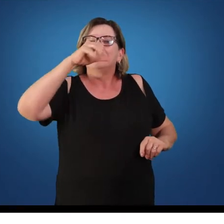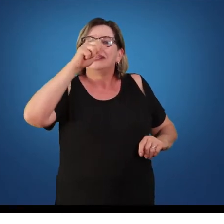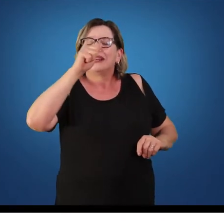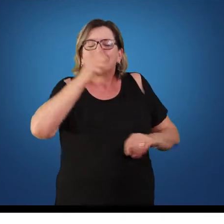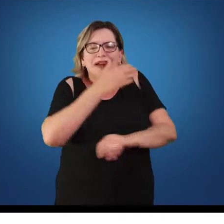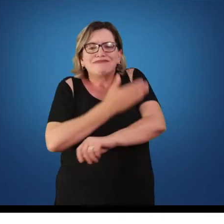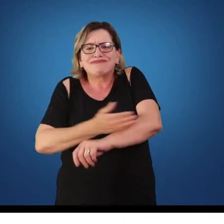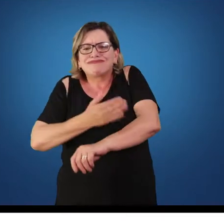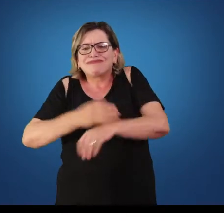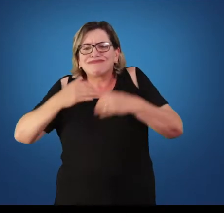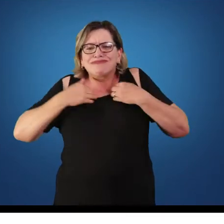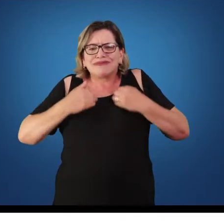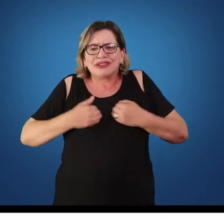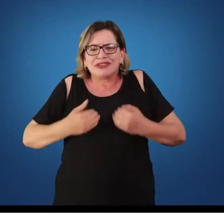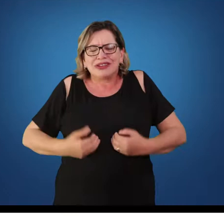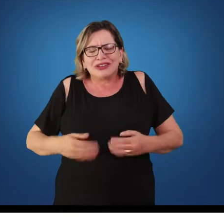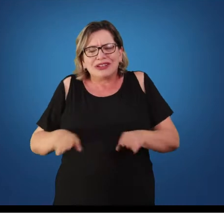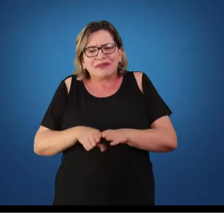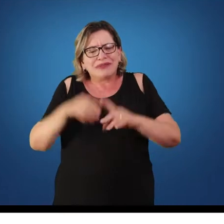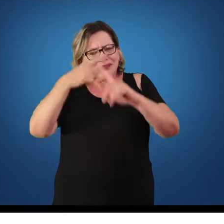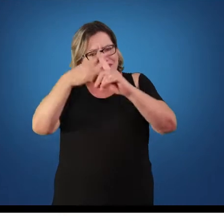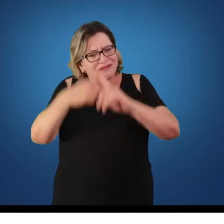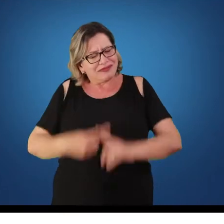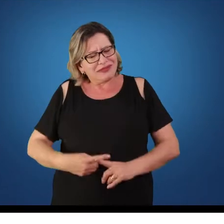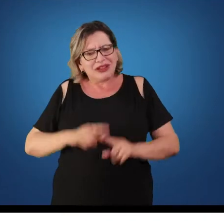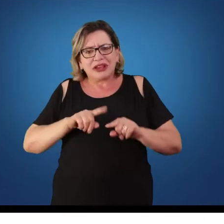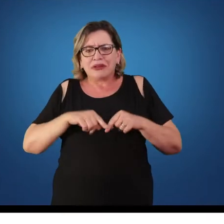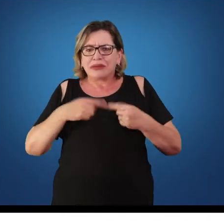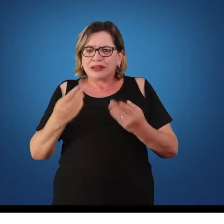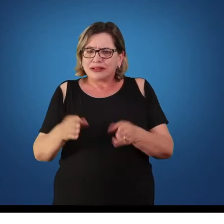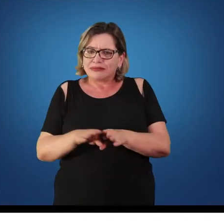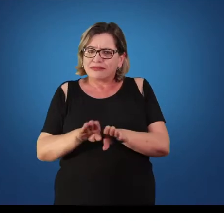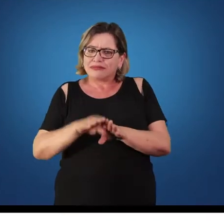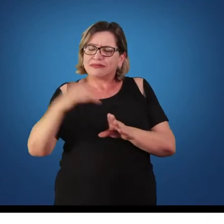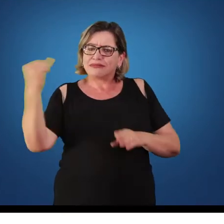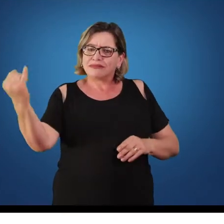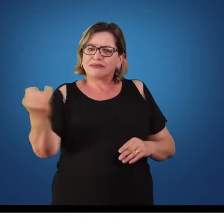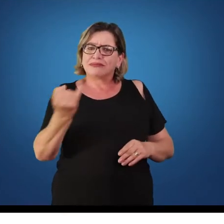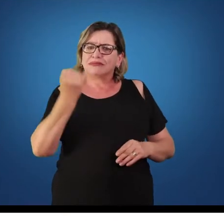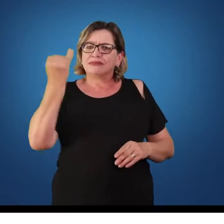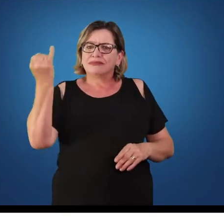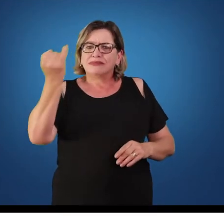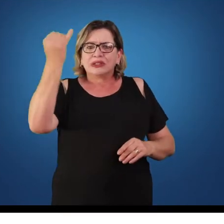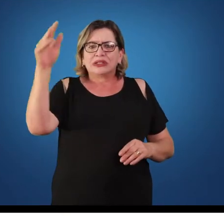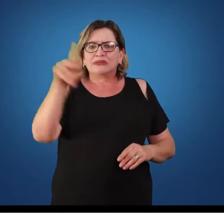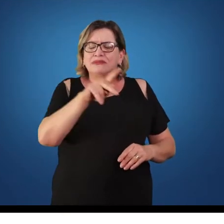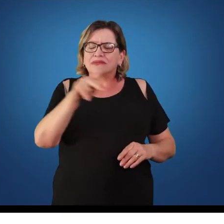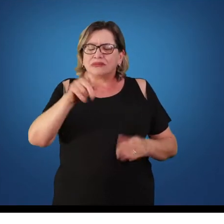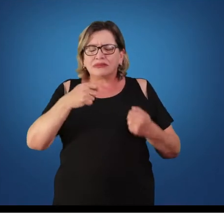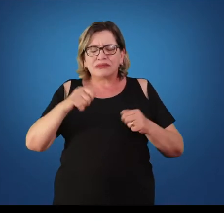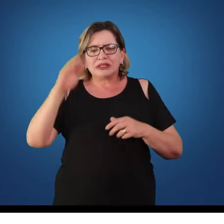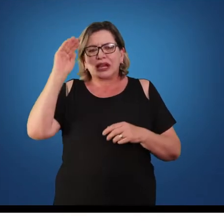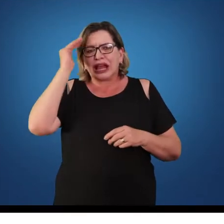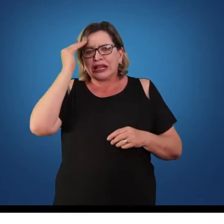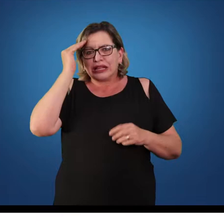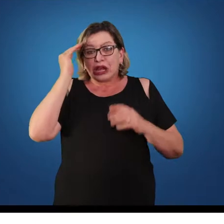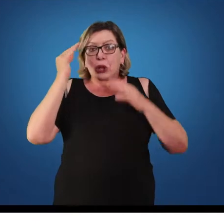as ginásticas competitivas, mas é bem importante que enquanto professor nós precisamos entender todos os campos da